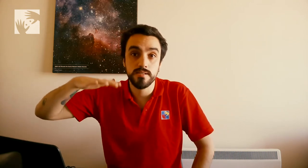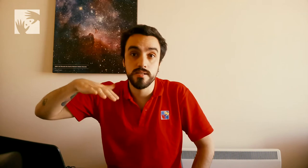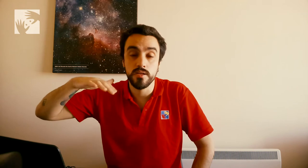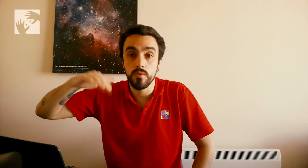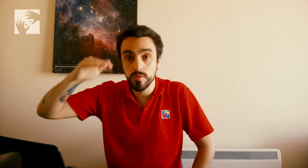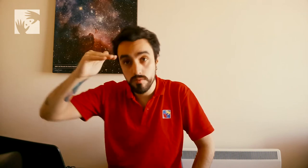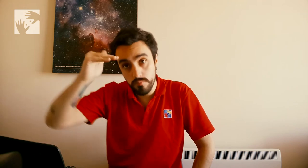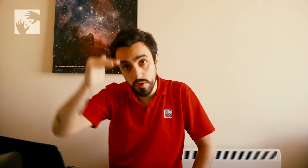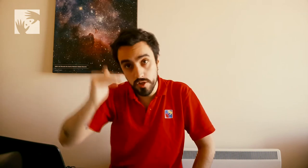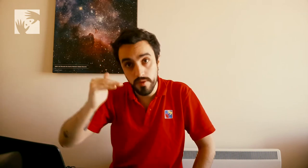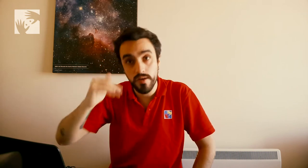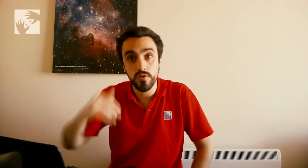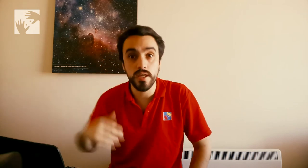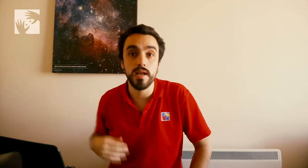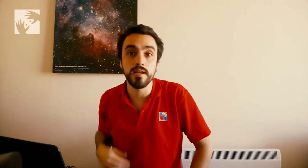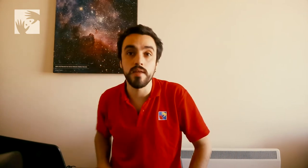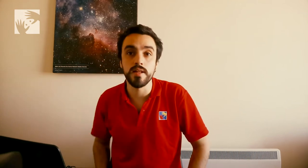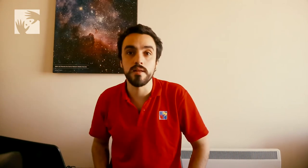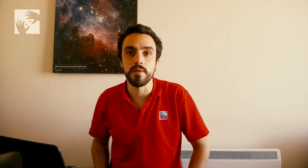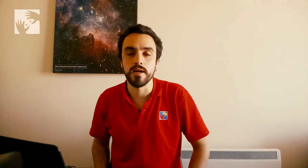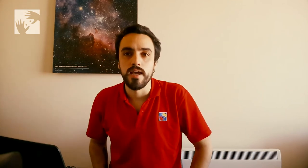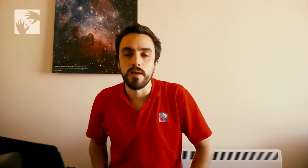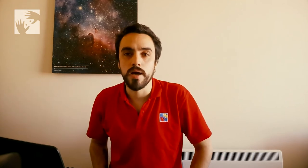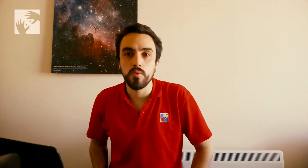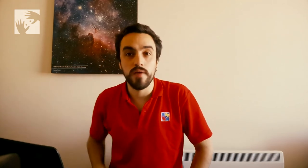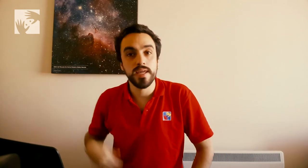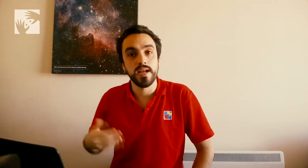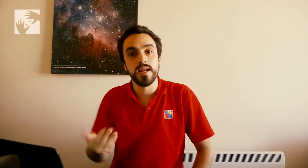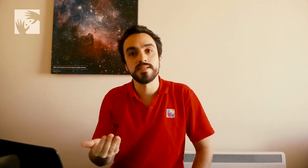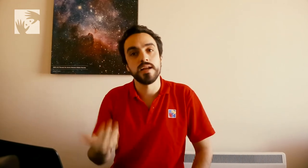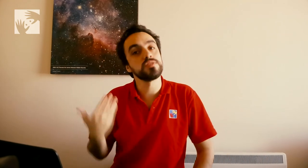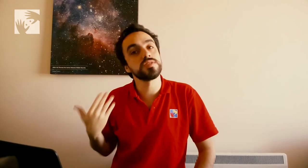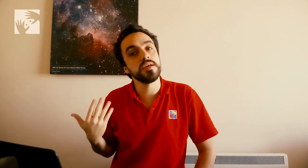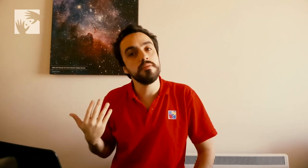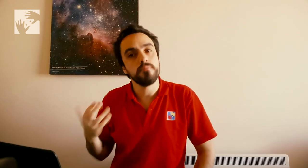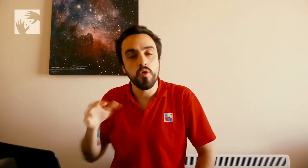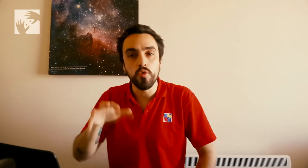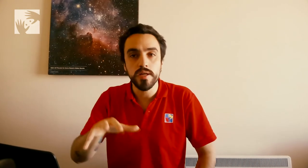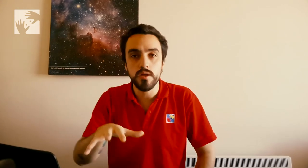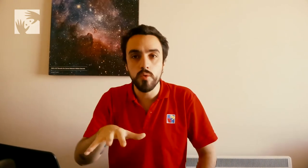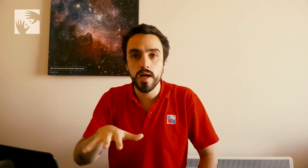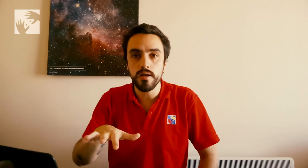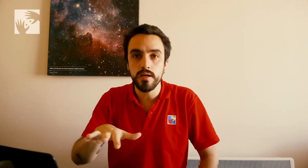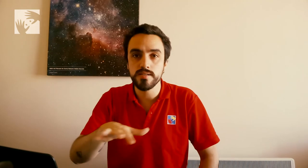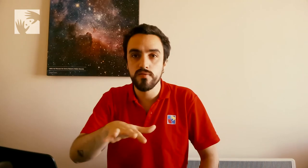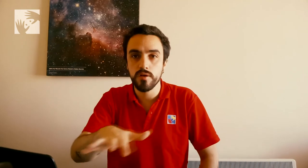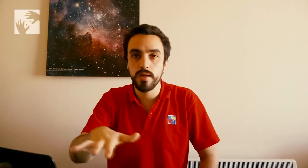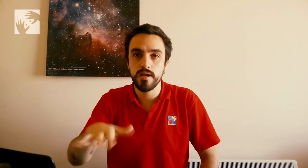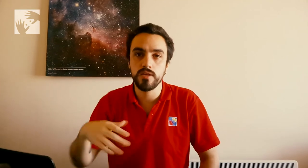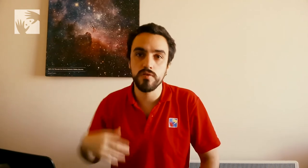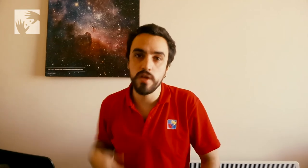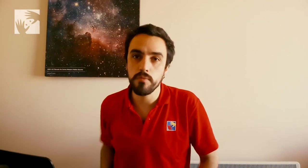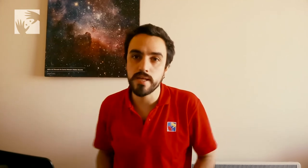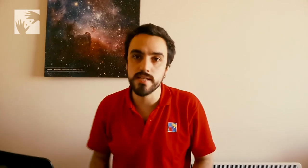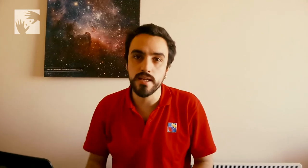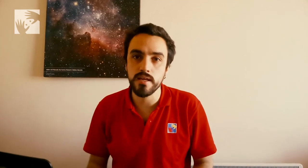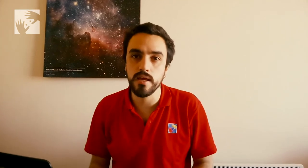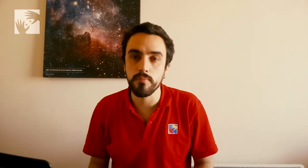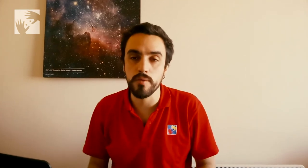es incluso un poquito más bajo que el nivel del mar. El mar, una vez que el glacial retrocede, ocupa este lugar y se forman estos bellos paisajes que podemos